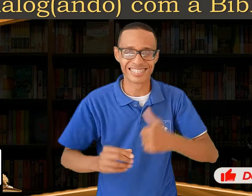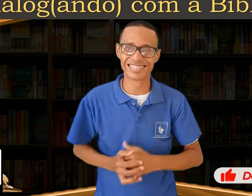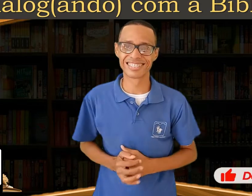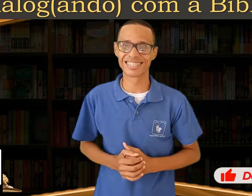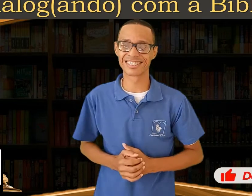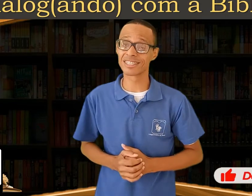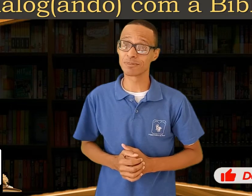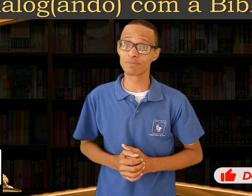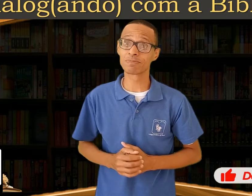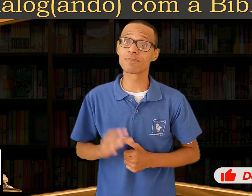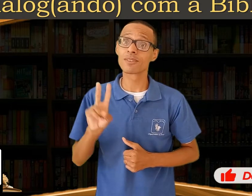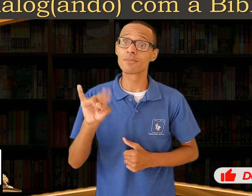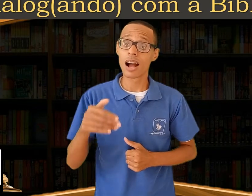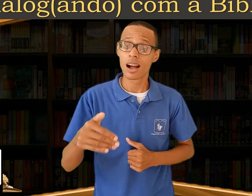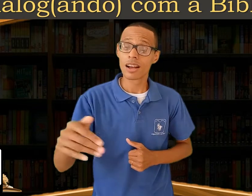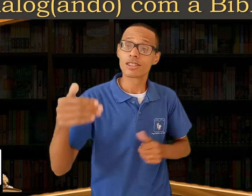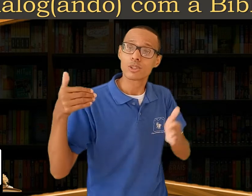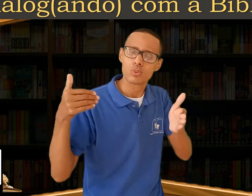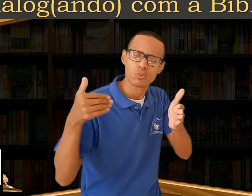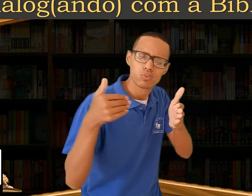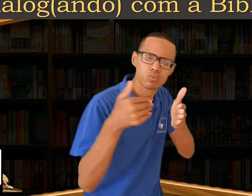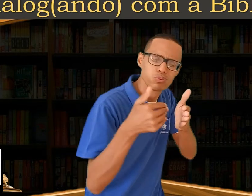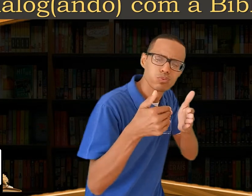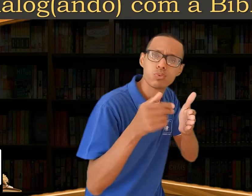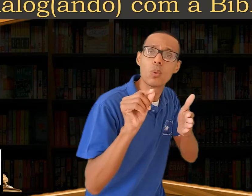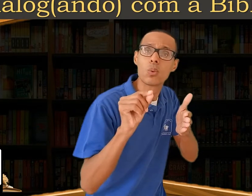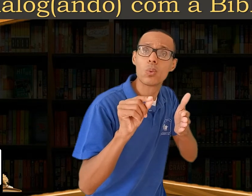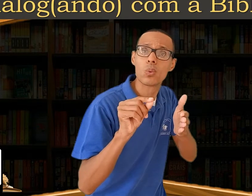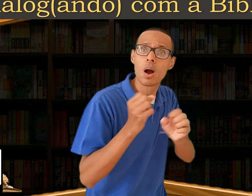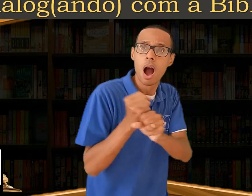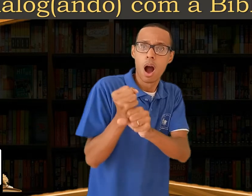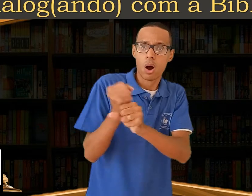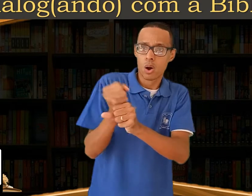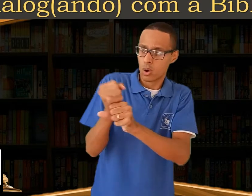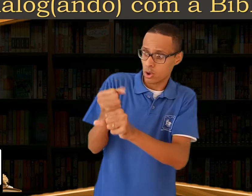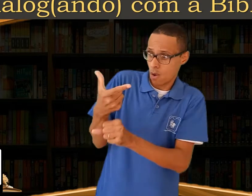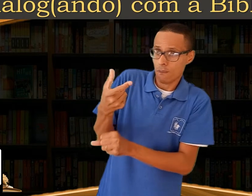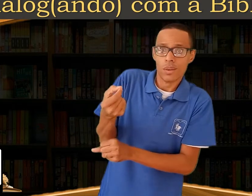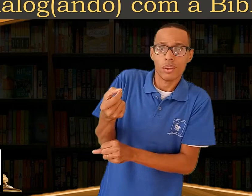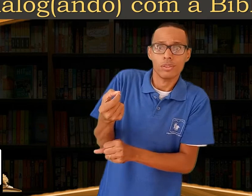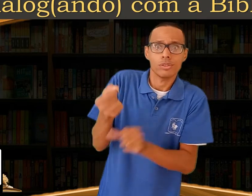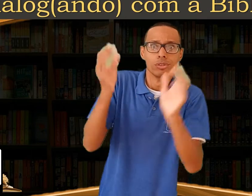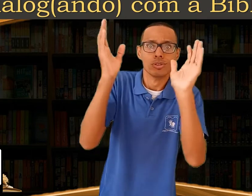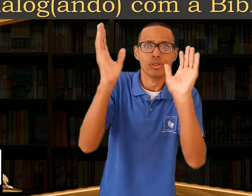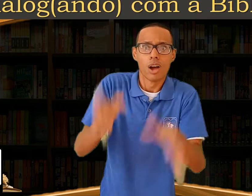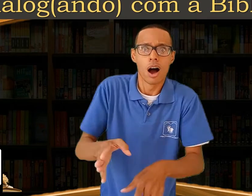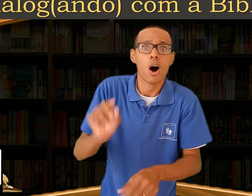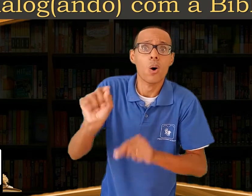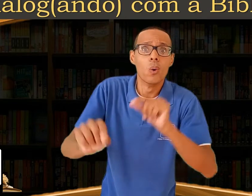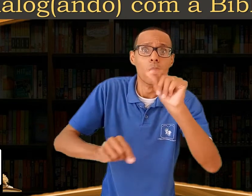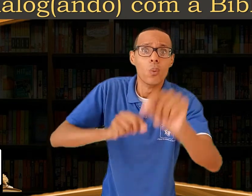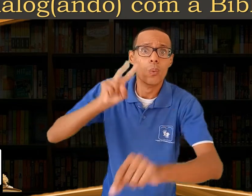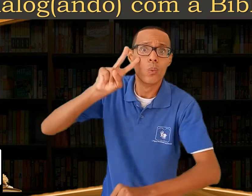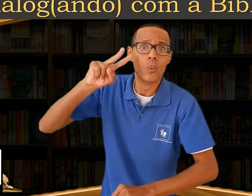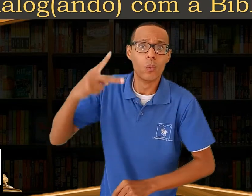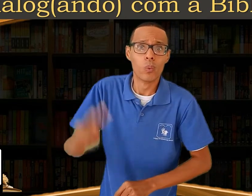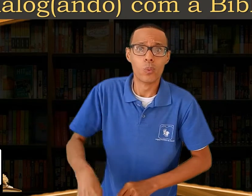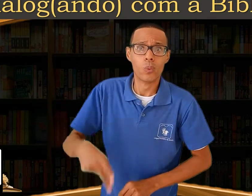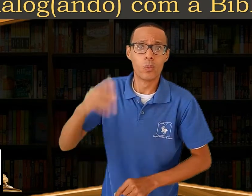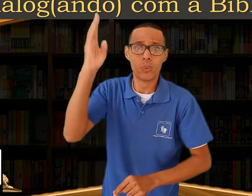Estamos próximos de completar 20 anos do reconhecimento da língua de sinais no Brasil. São